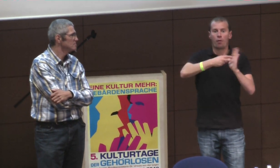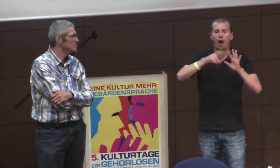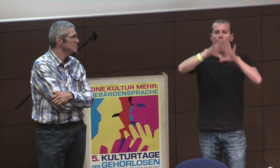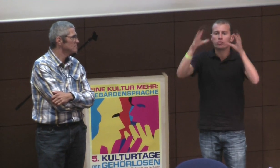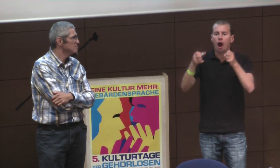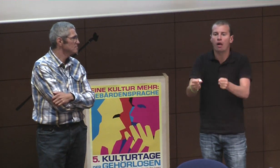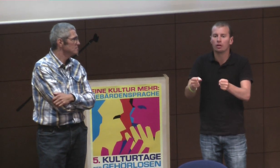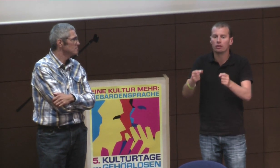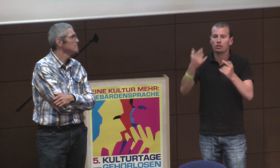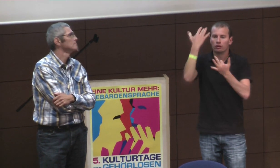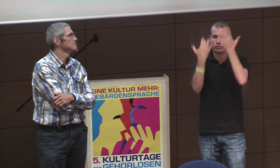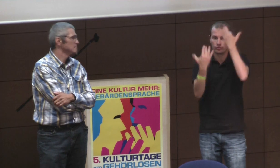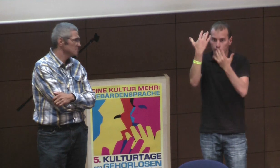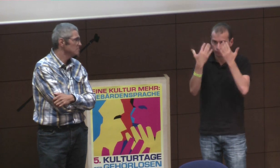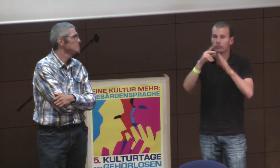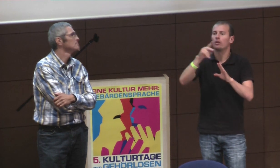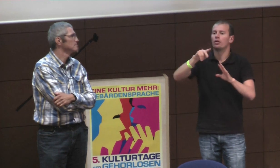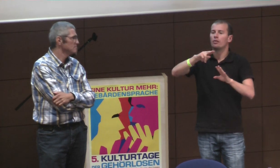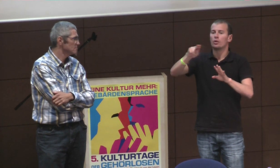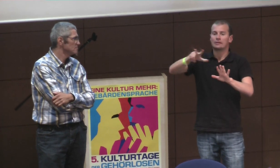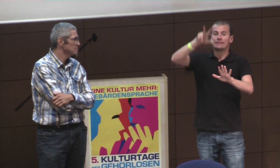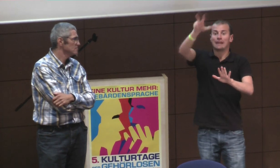ab Januar, kann man dann im Haushalt das einklaren, äh,